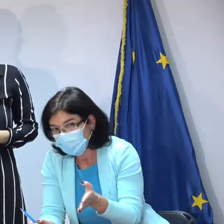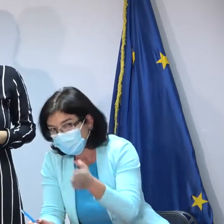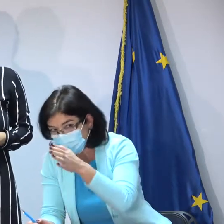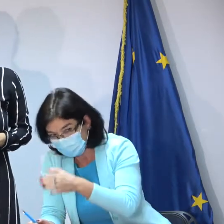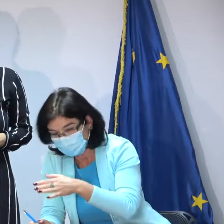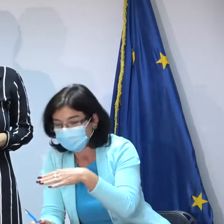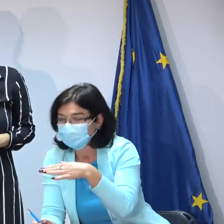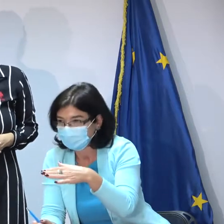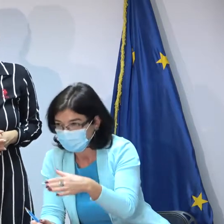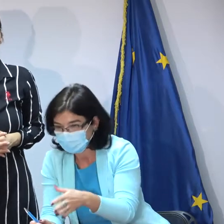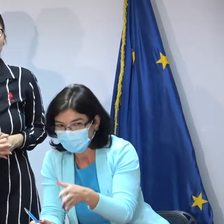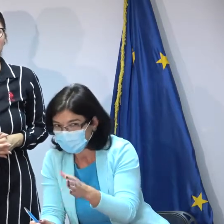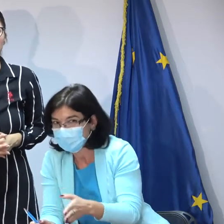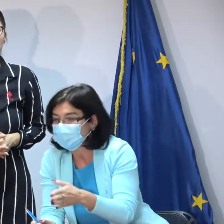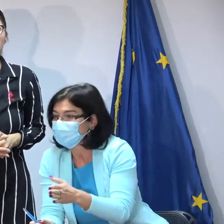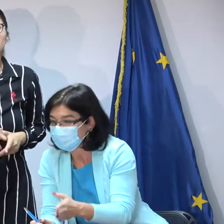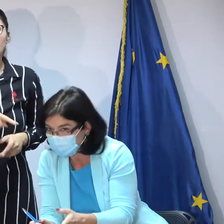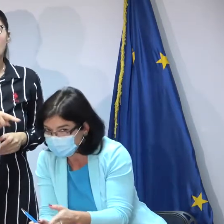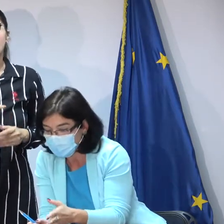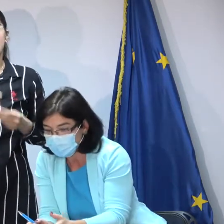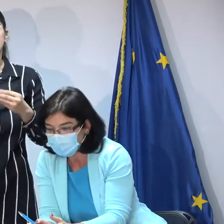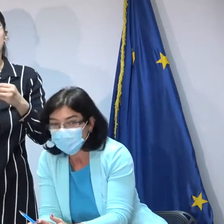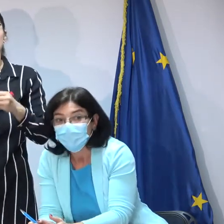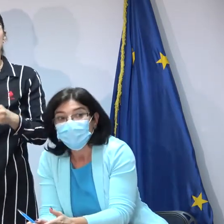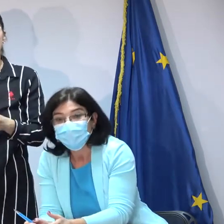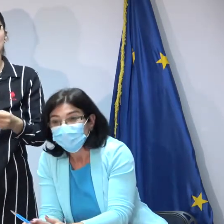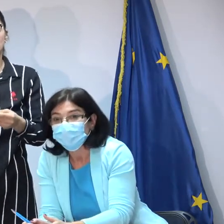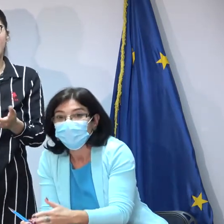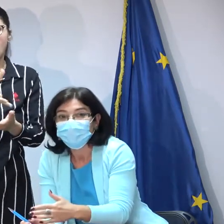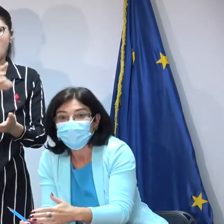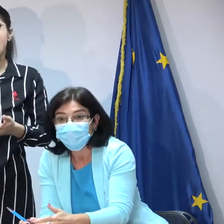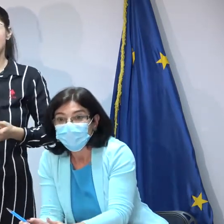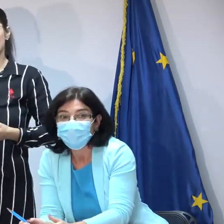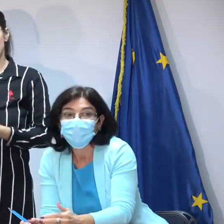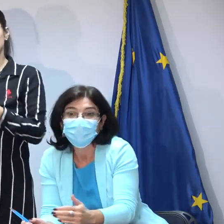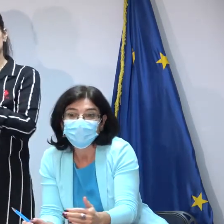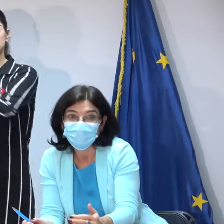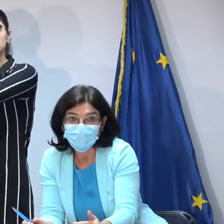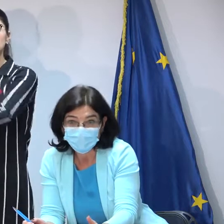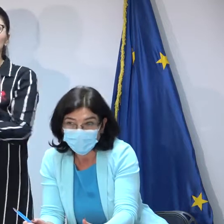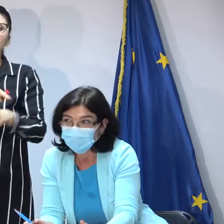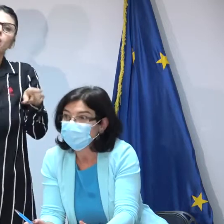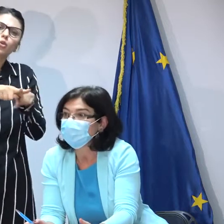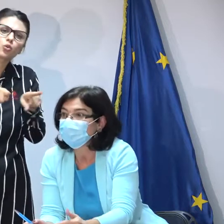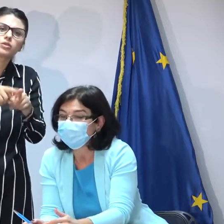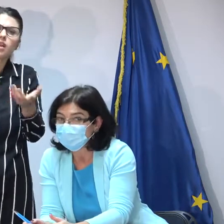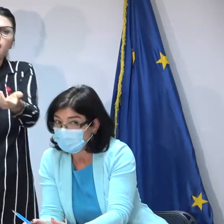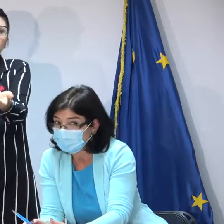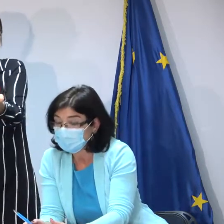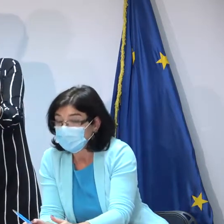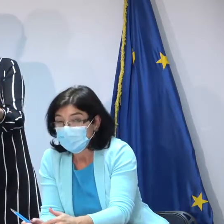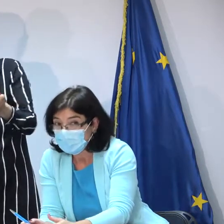deja depășind în momentul adopției s-a adoptat copilul și după rudele biologice sau copilul